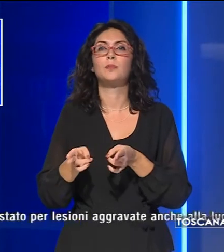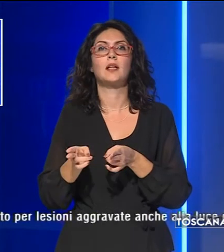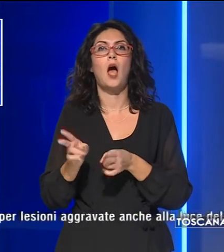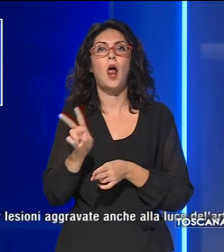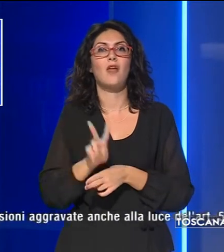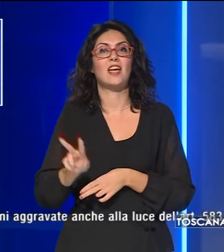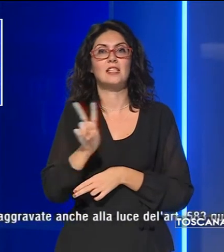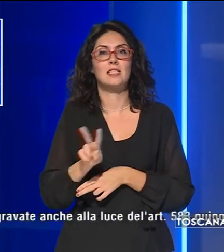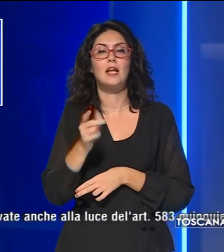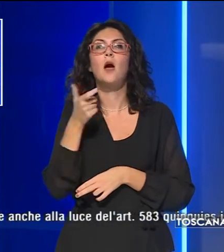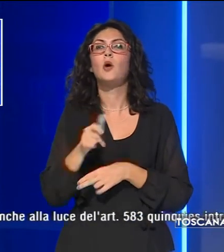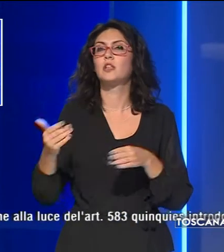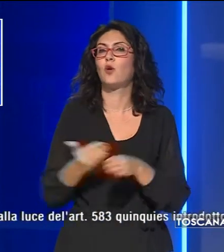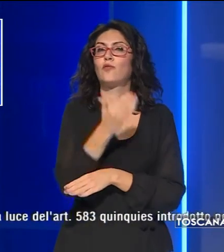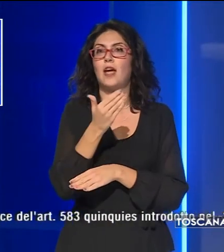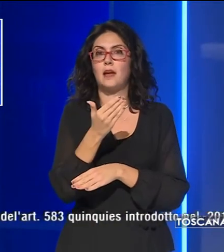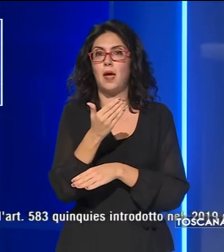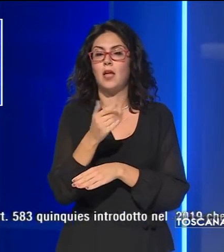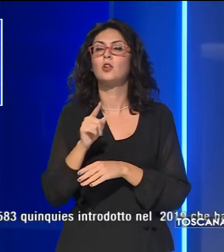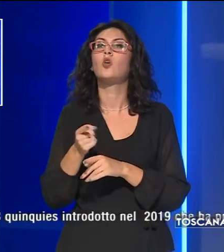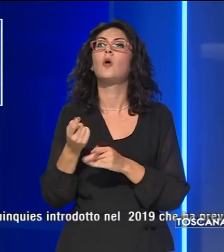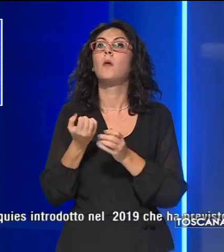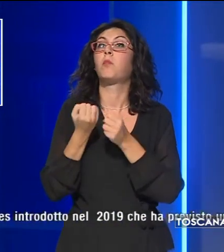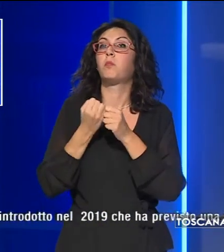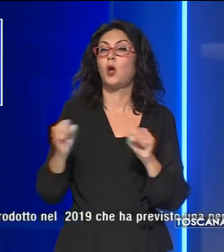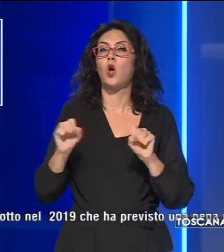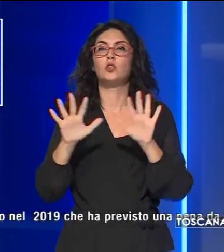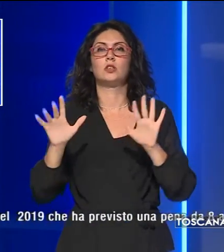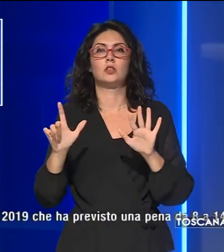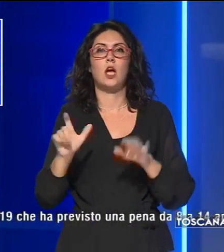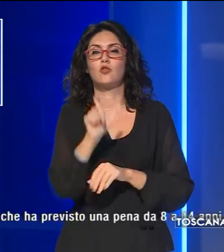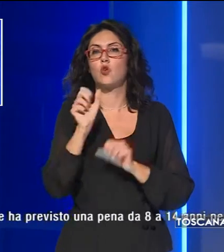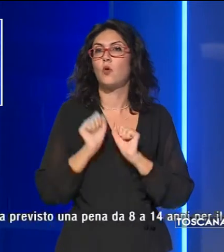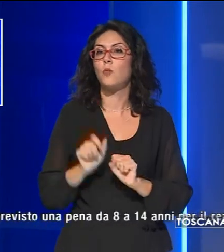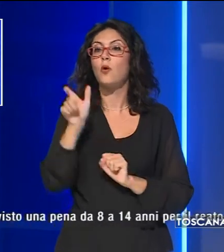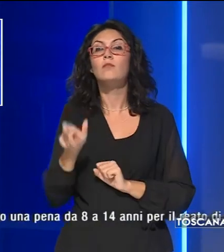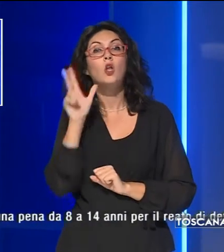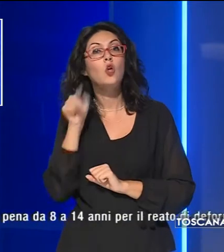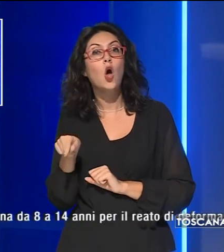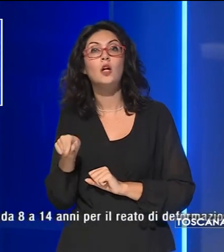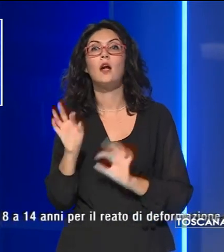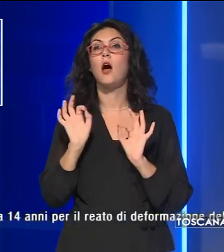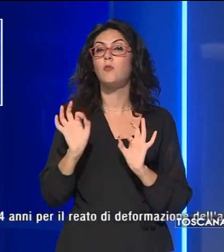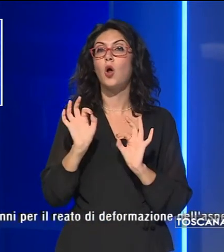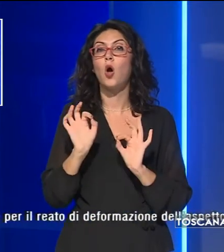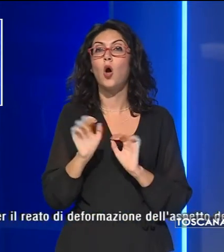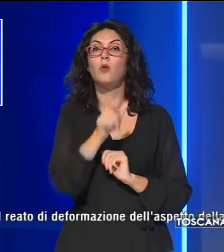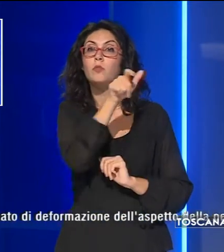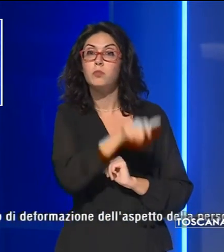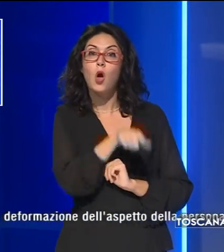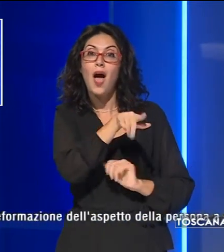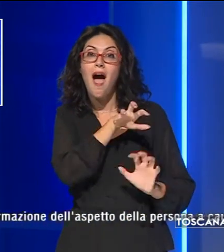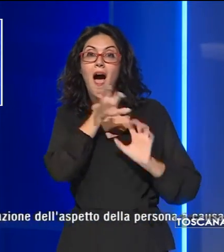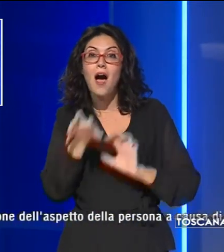per il ferimento. avuto una proniosi di 10 giorni. Lei stessa ha riconosciuto il suo